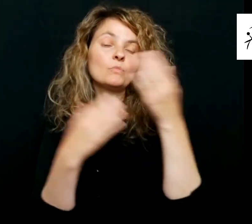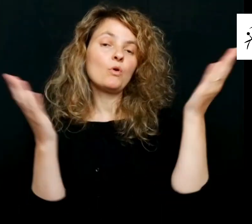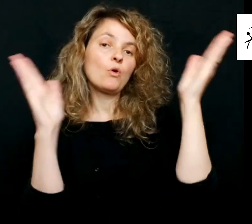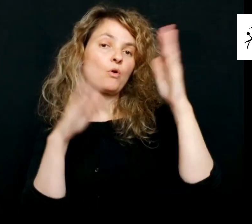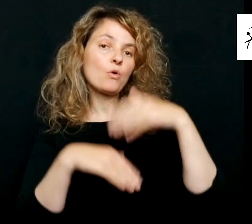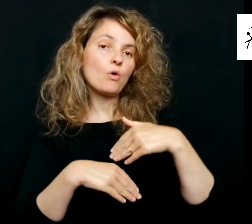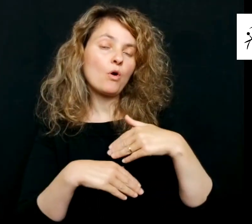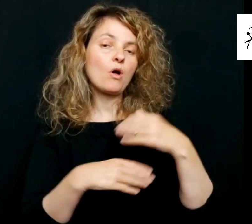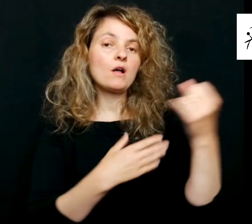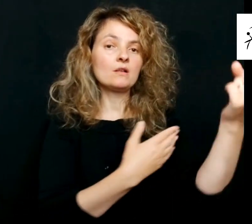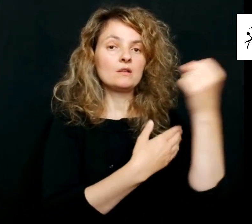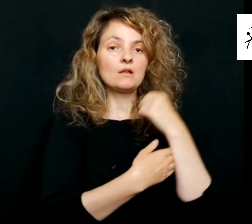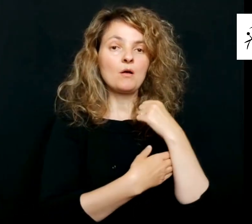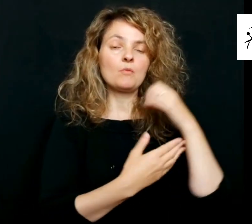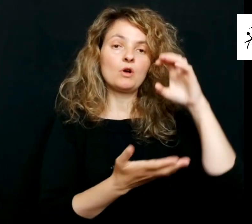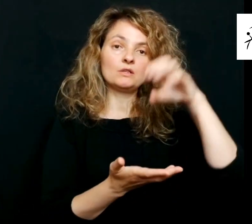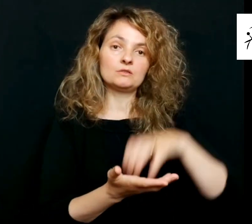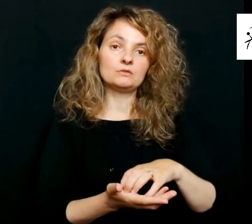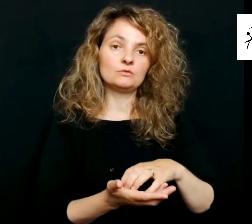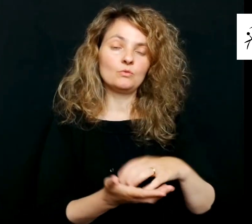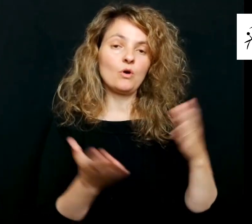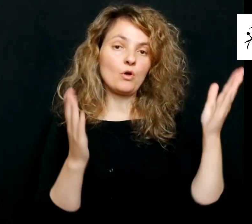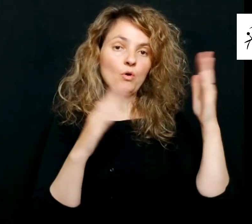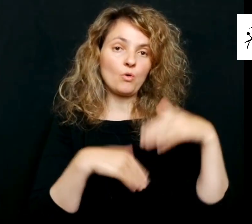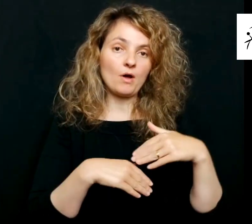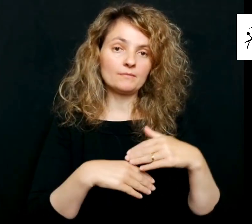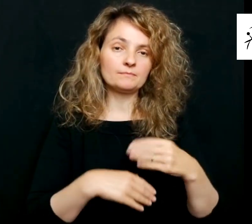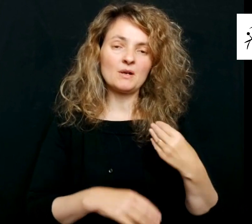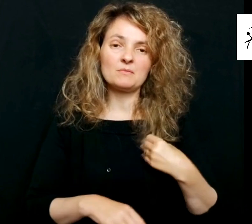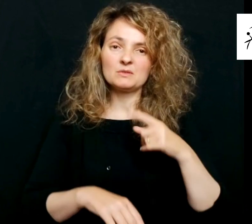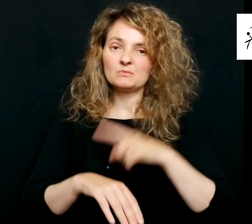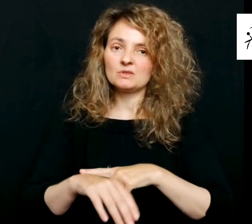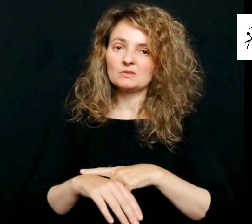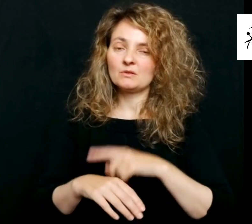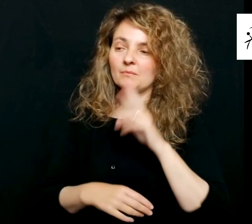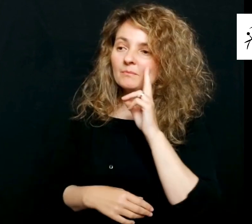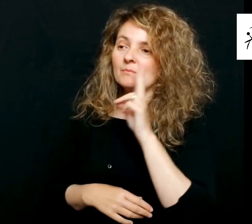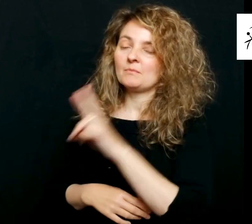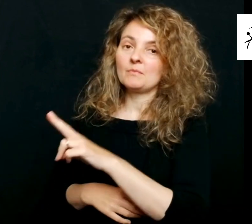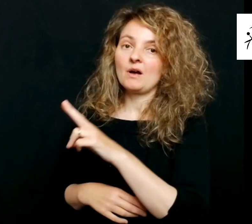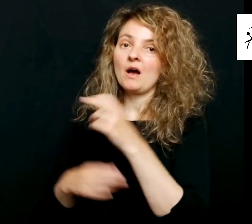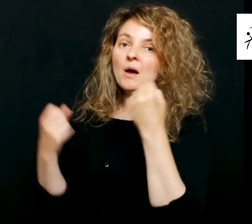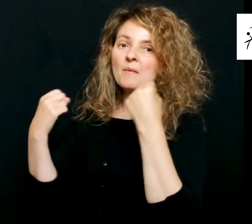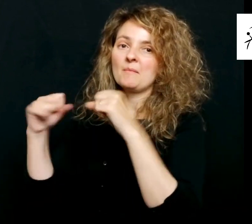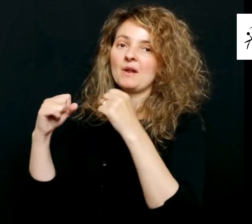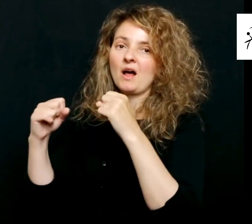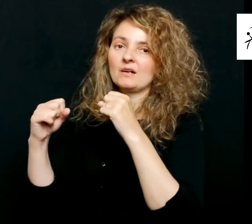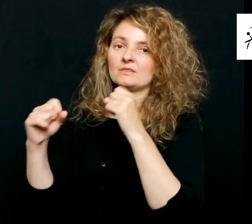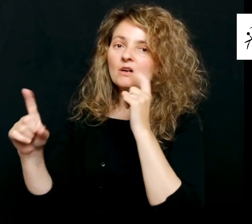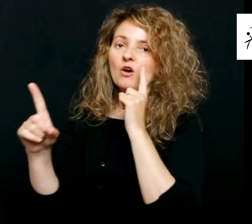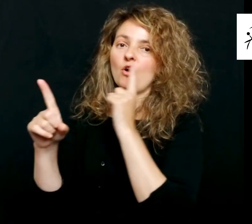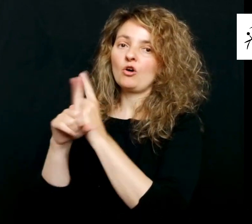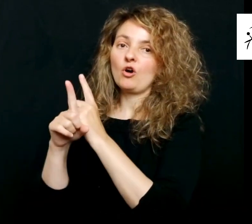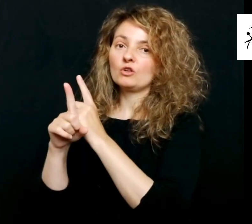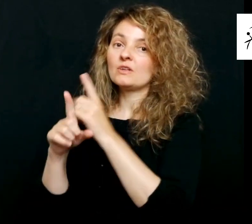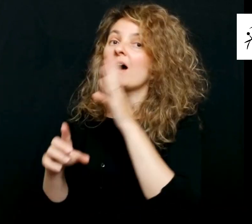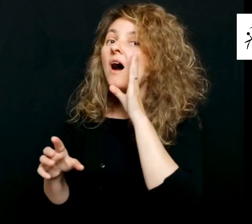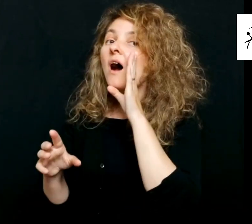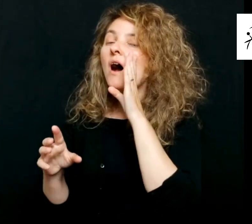de financiación y de apoyo institucional, mientras se observan prácticas reprochables como la que motiva el